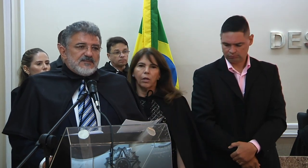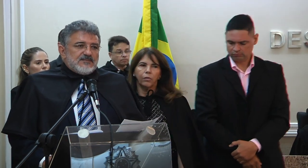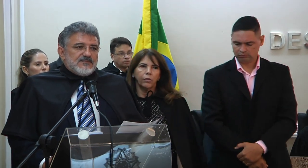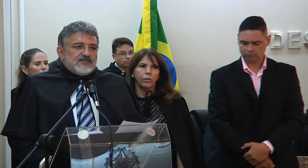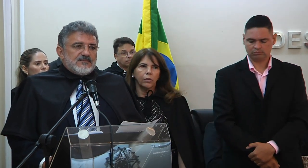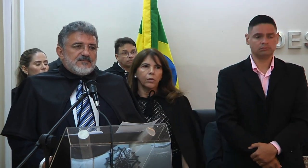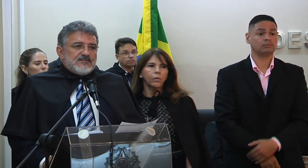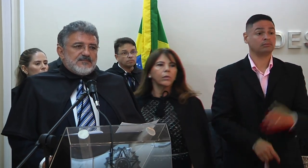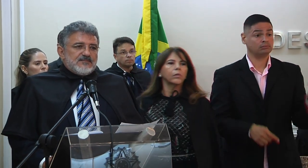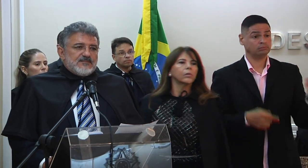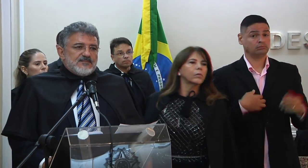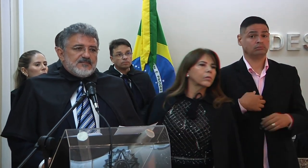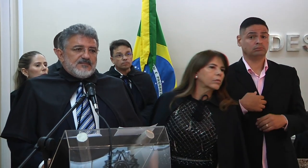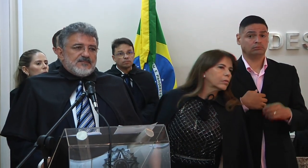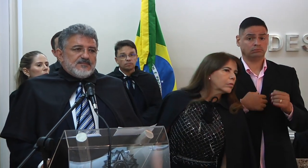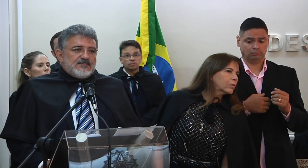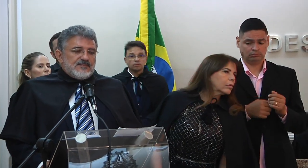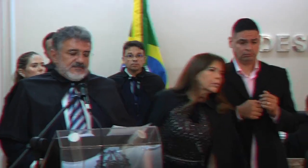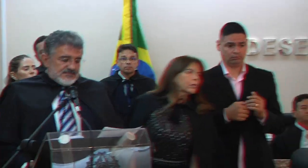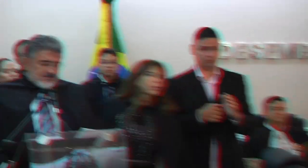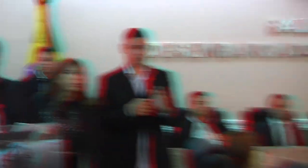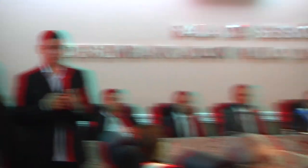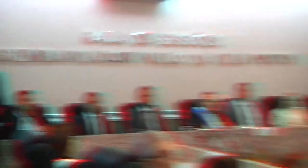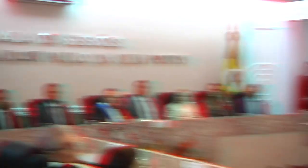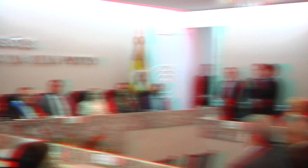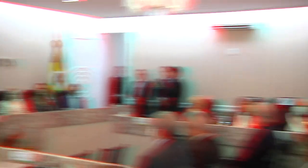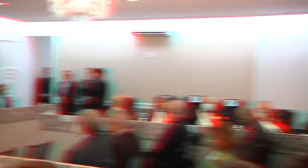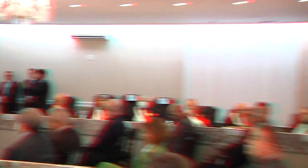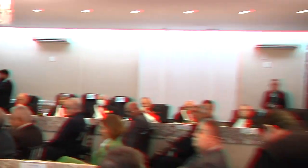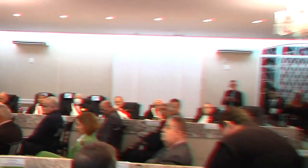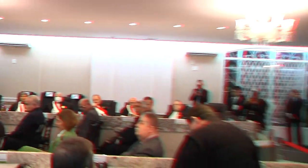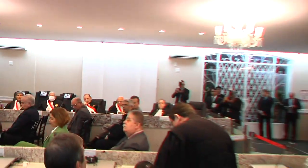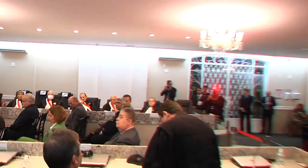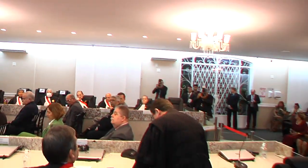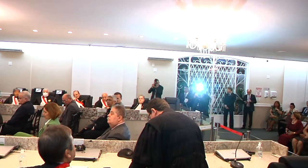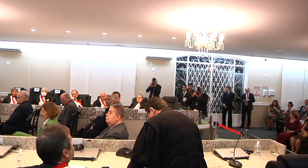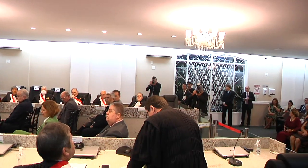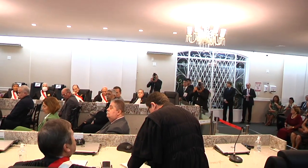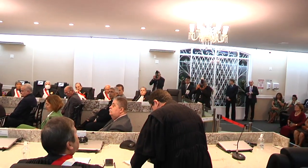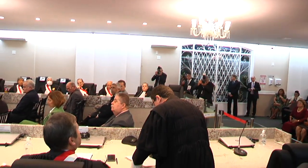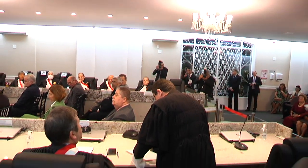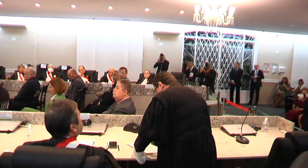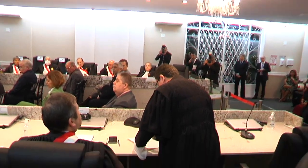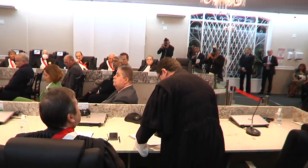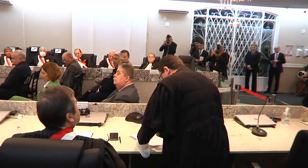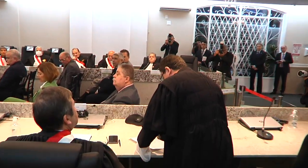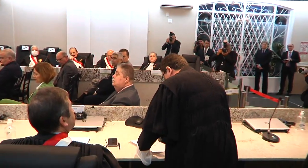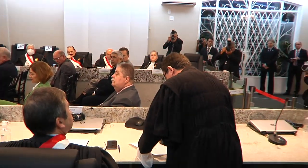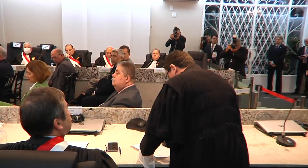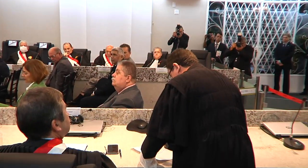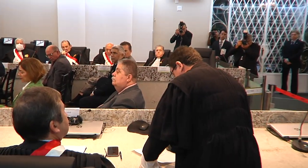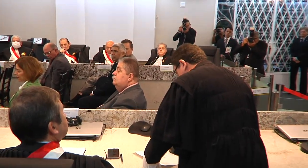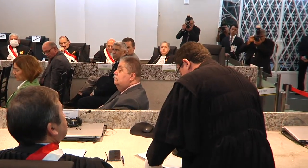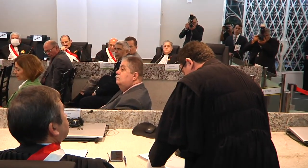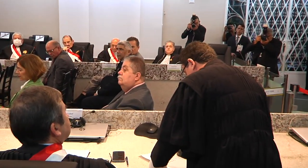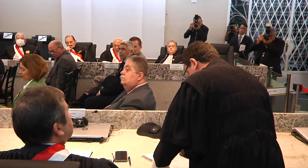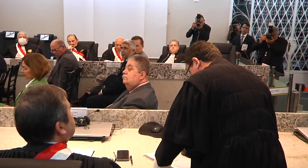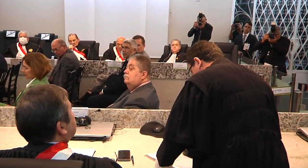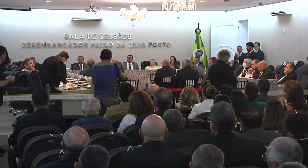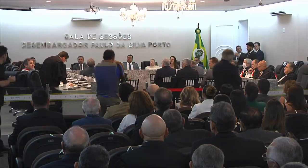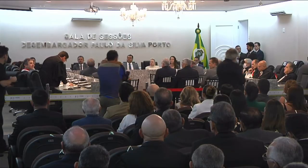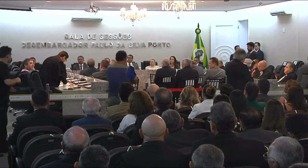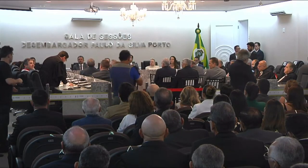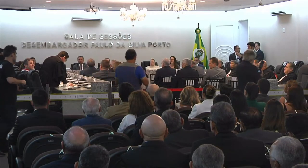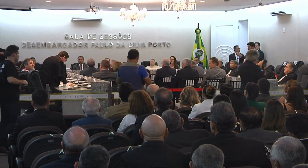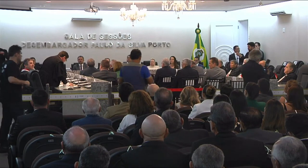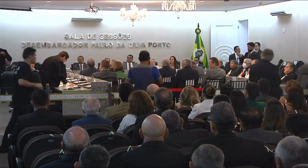prometo desempenhar bem e fielmente o defesa do cargo em constituir a